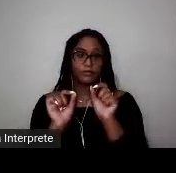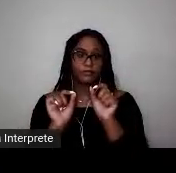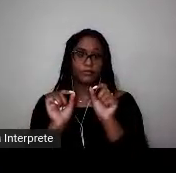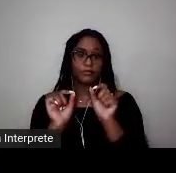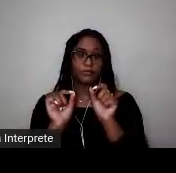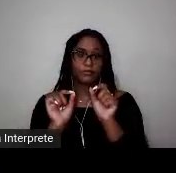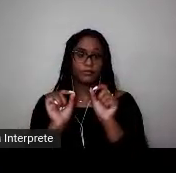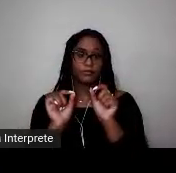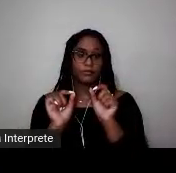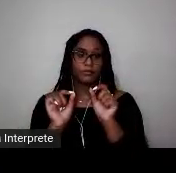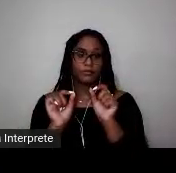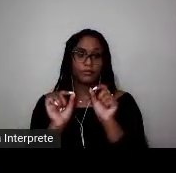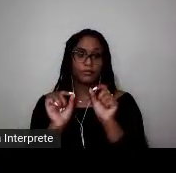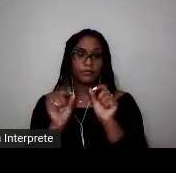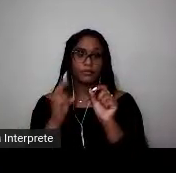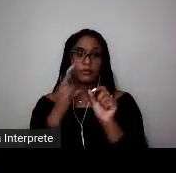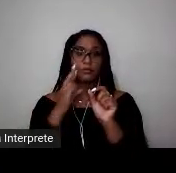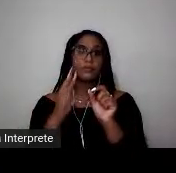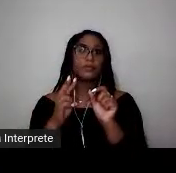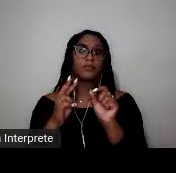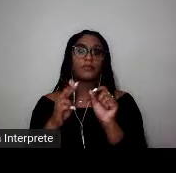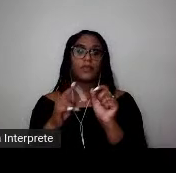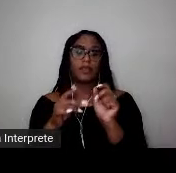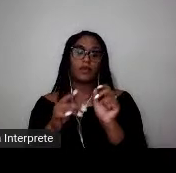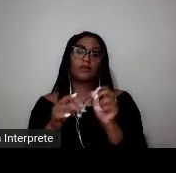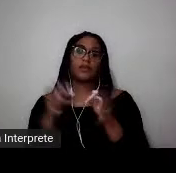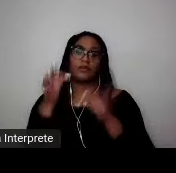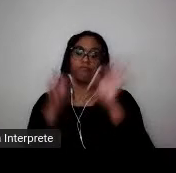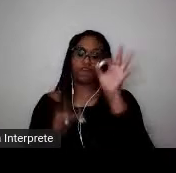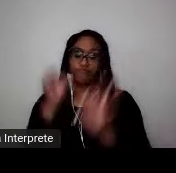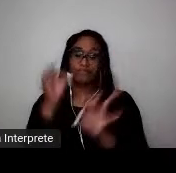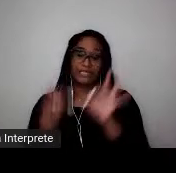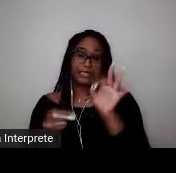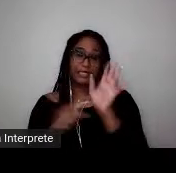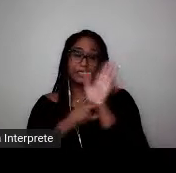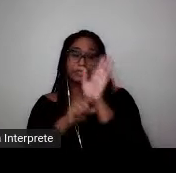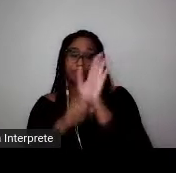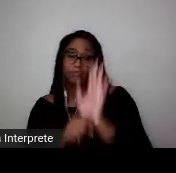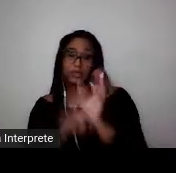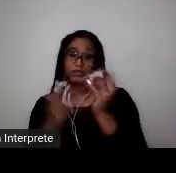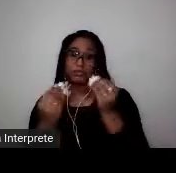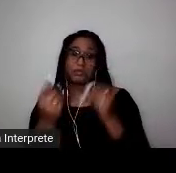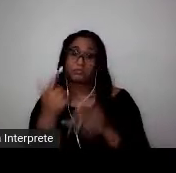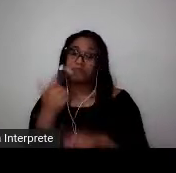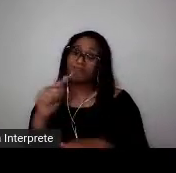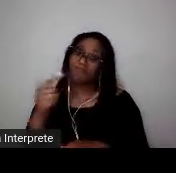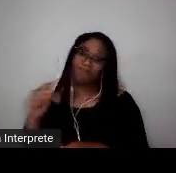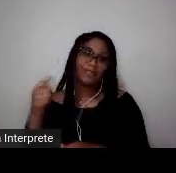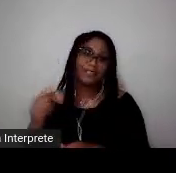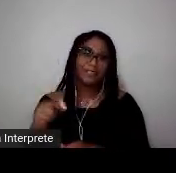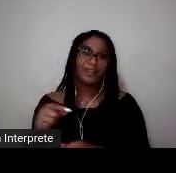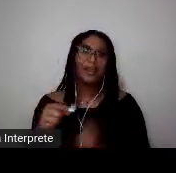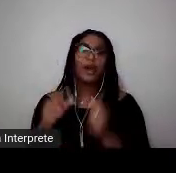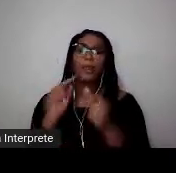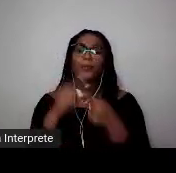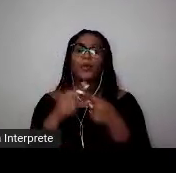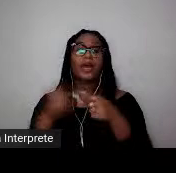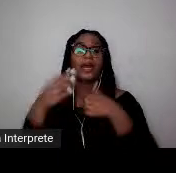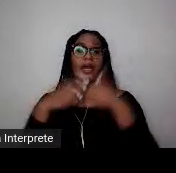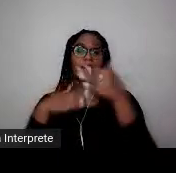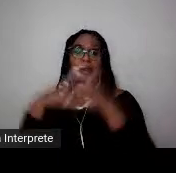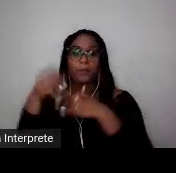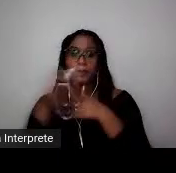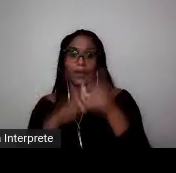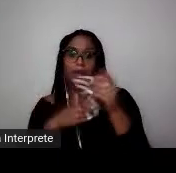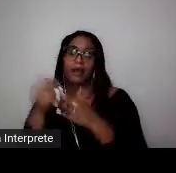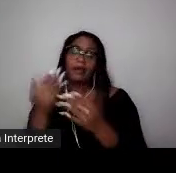sistema judiciário, né? No nosso sistema jurídico. Afinal, na prática da vida, do cotidiano, dos estudos das